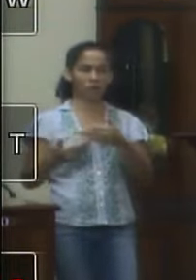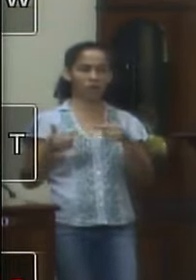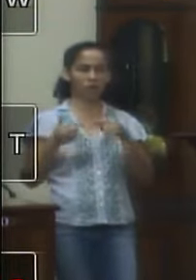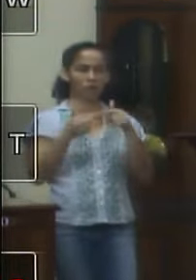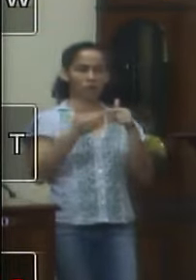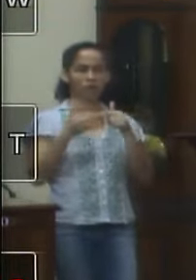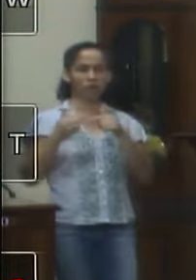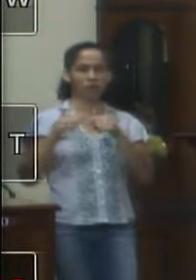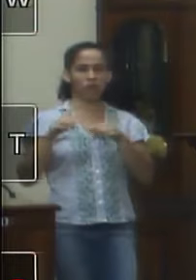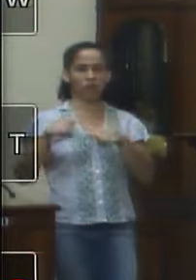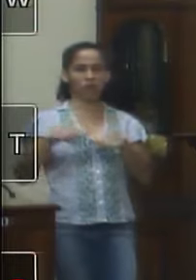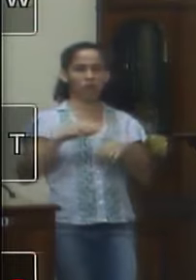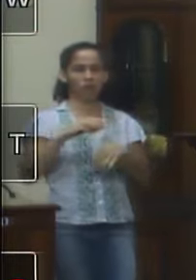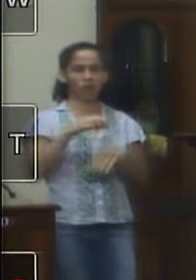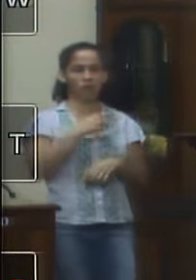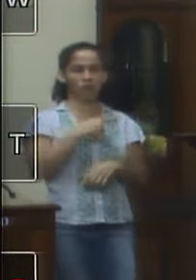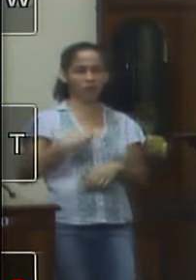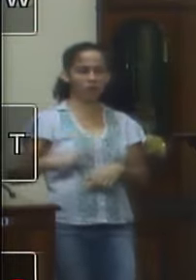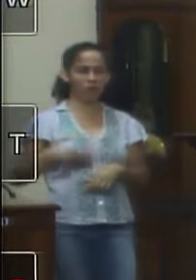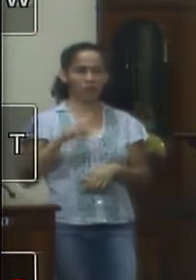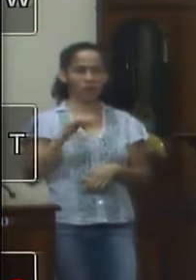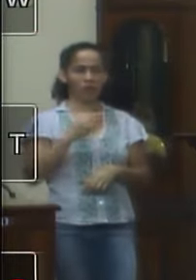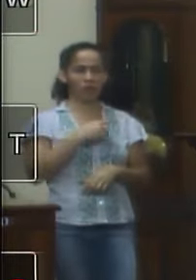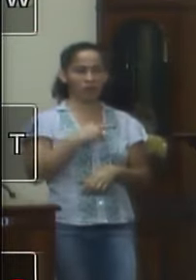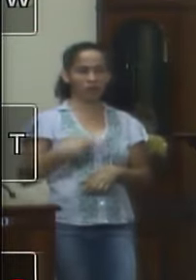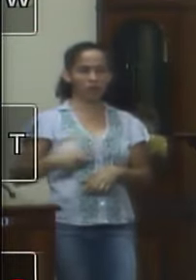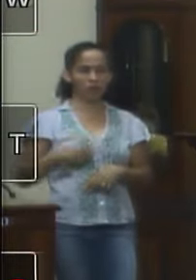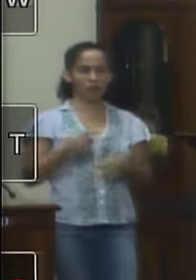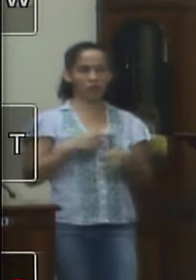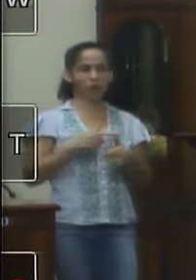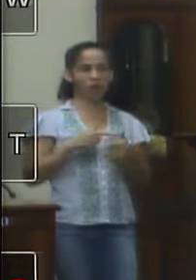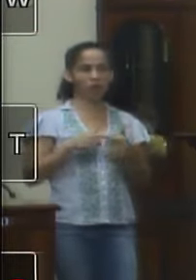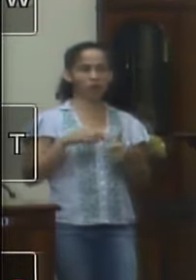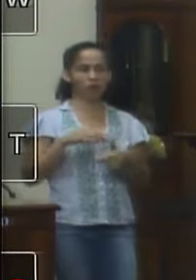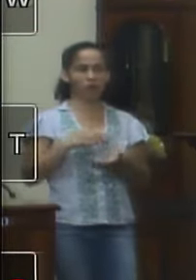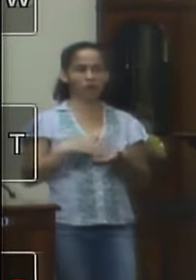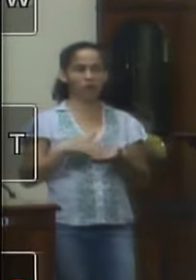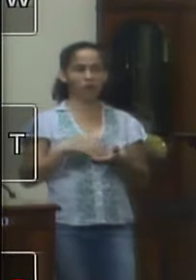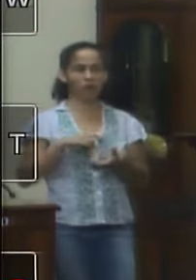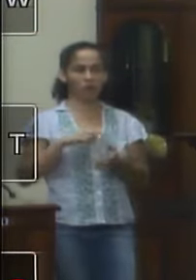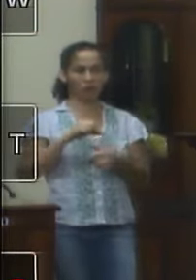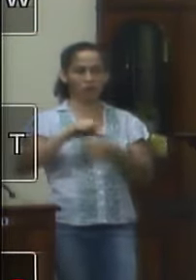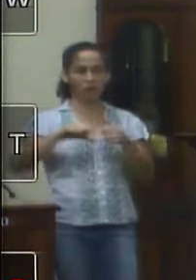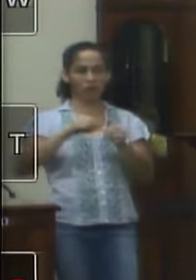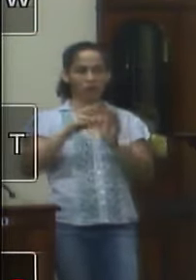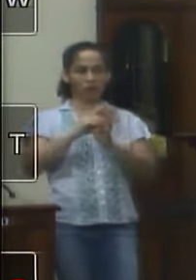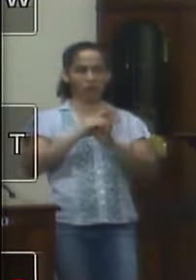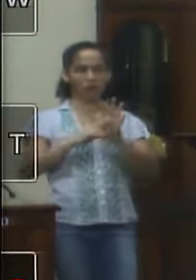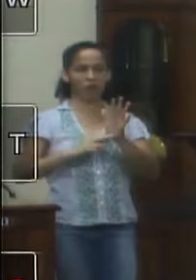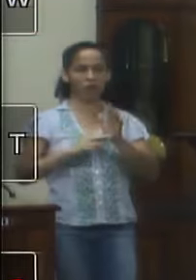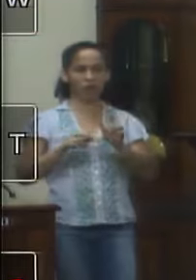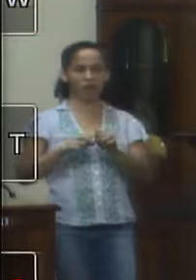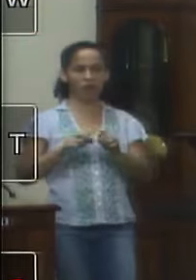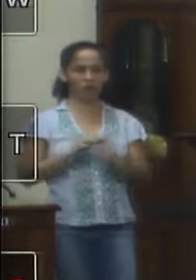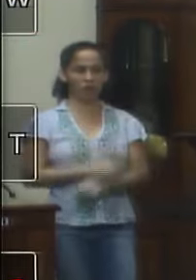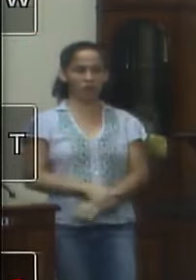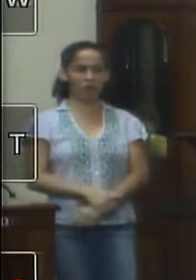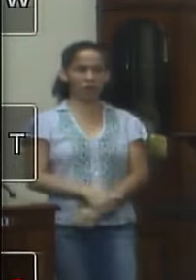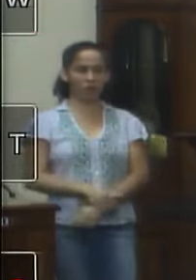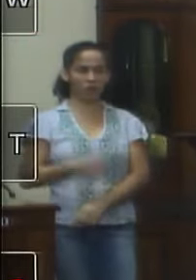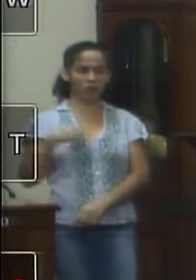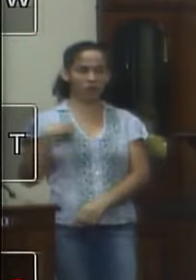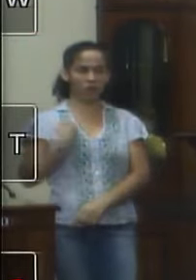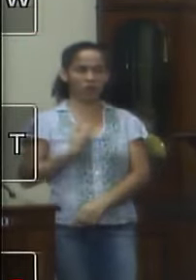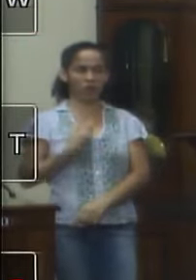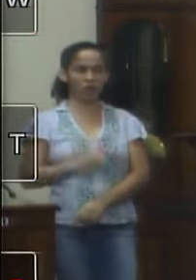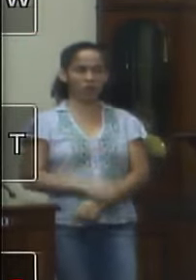da mesa né de ter feito uma mudança no regimento interno de que a gente agora